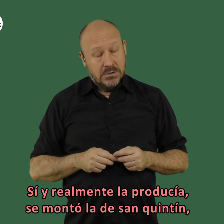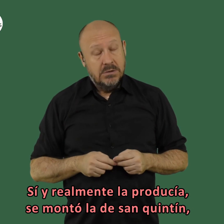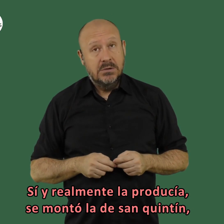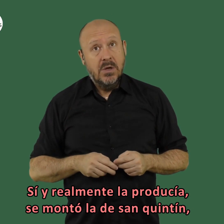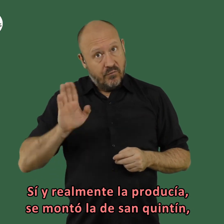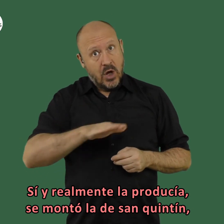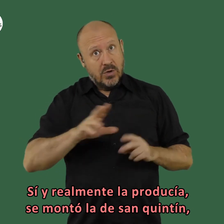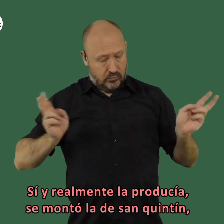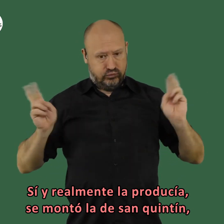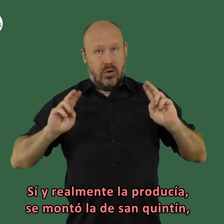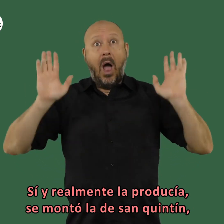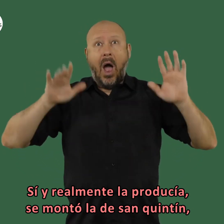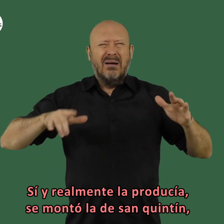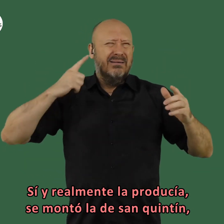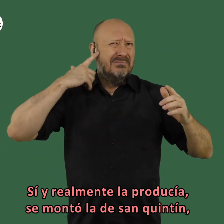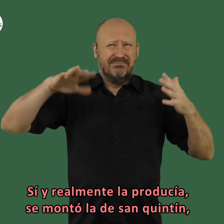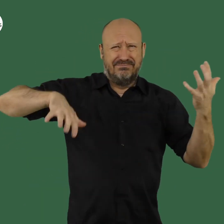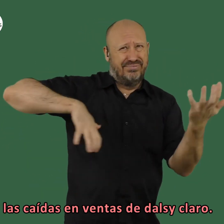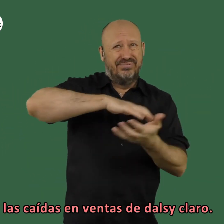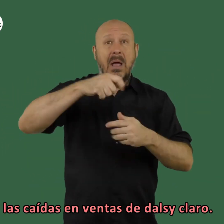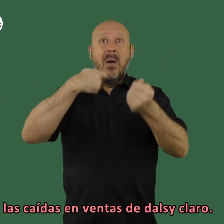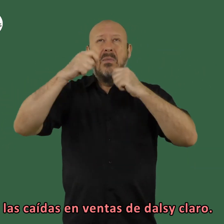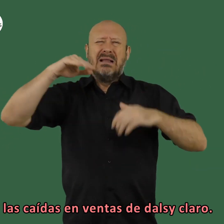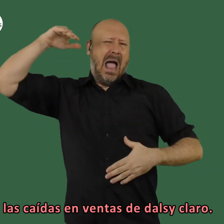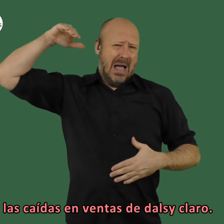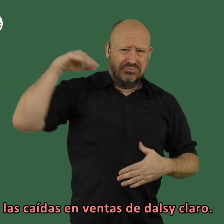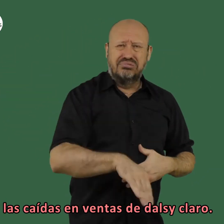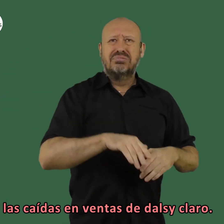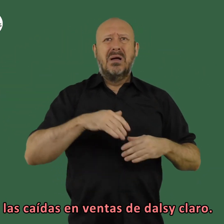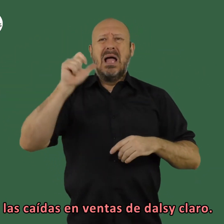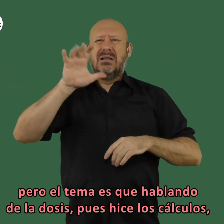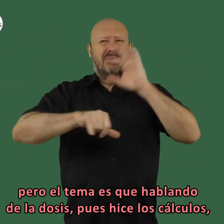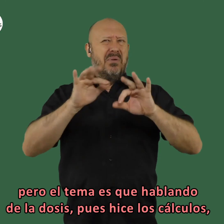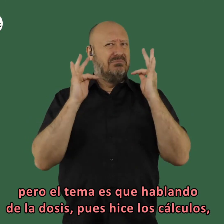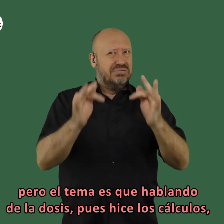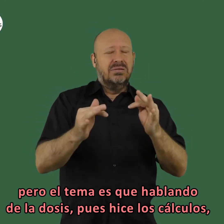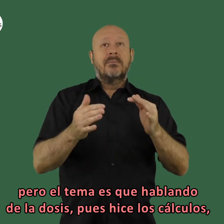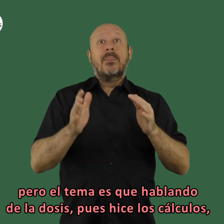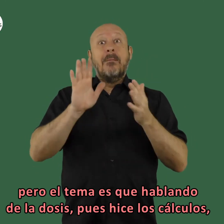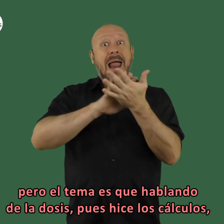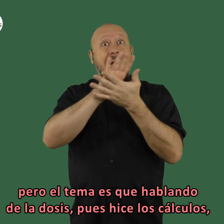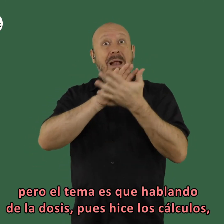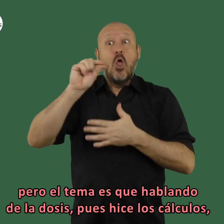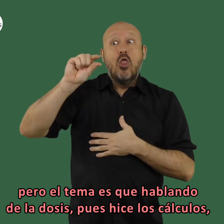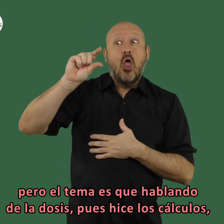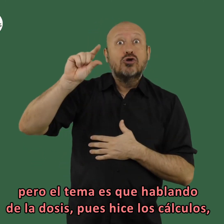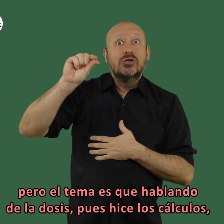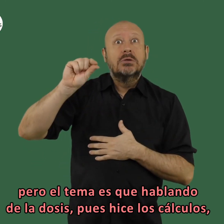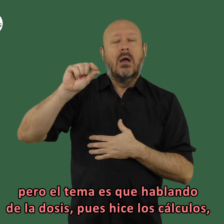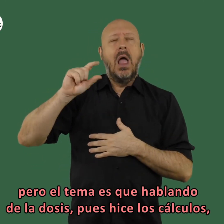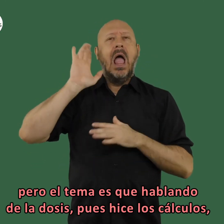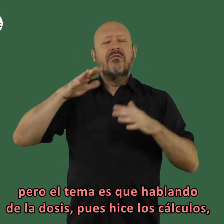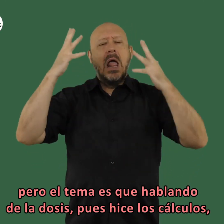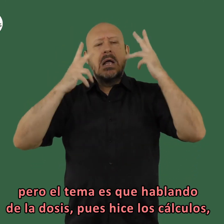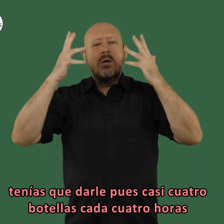realmente la producía se montó la de san quintín las caídas en ventas de dalsi claro pero el tema es que hablando de la